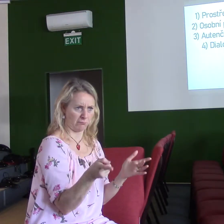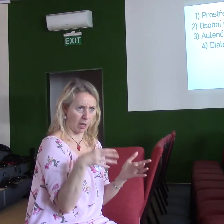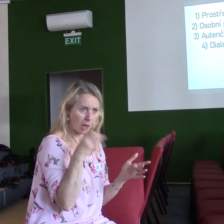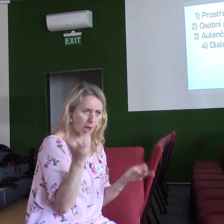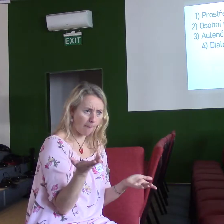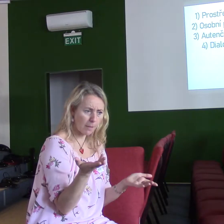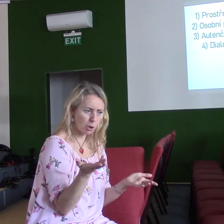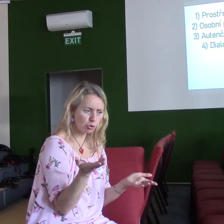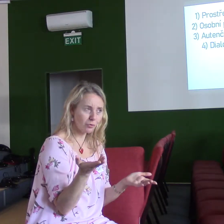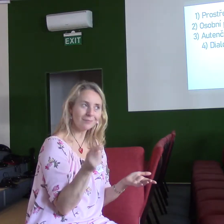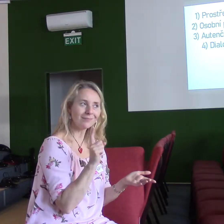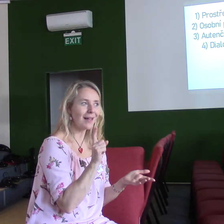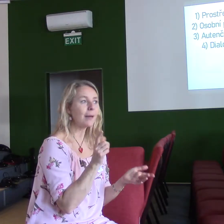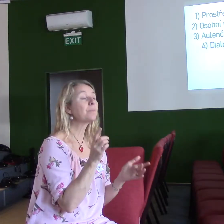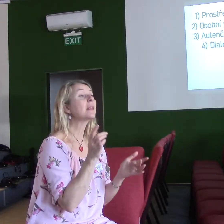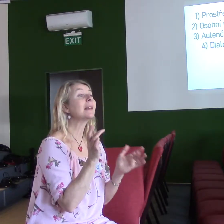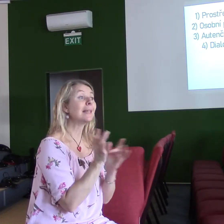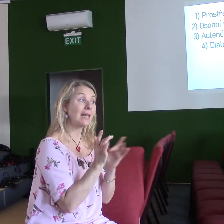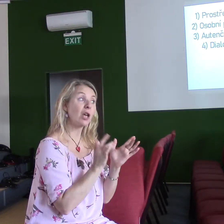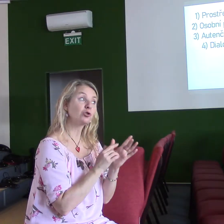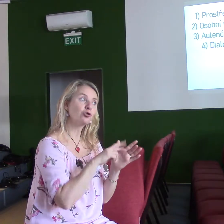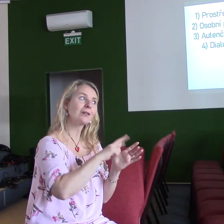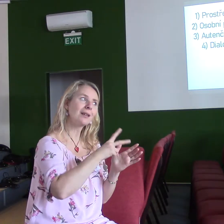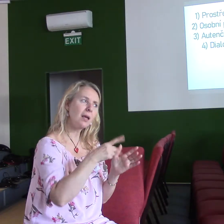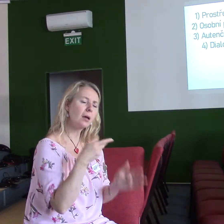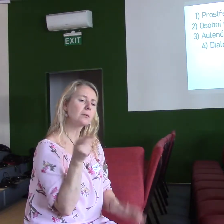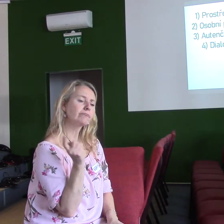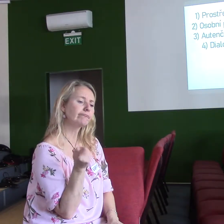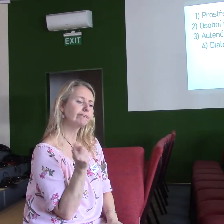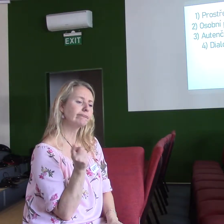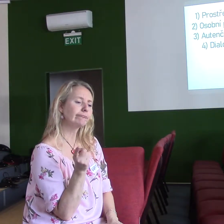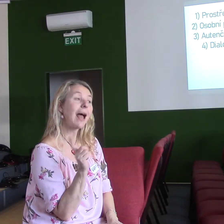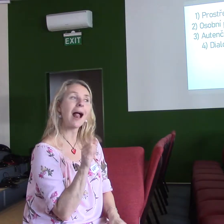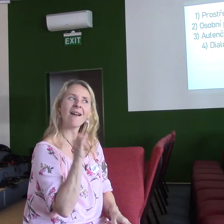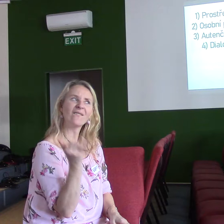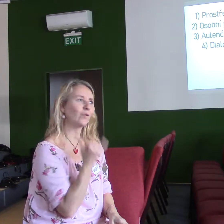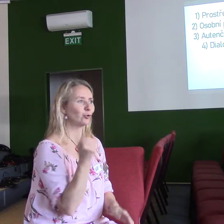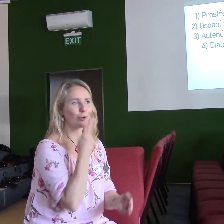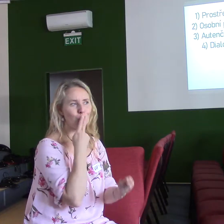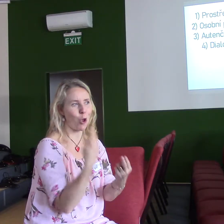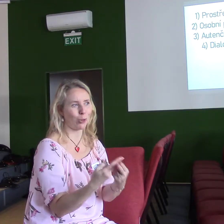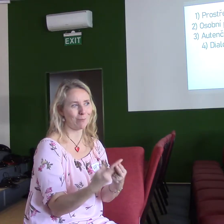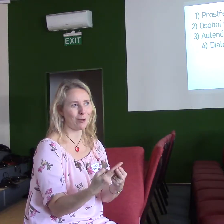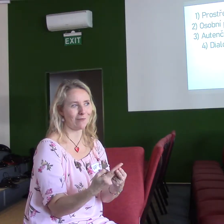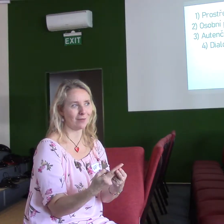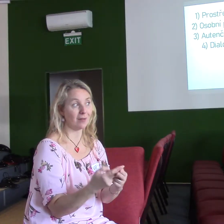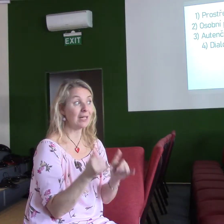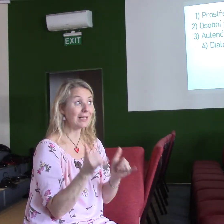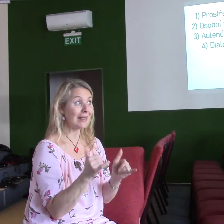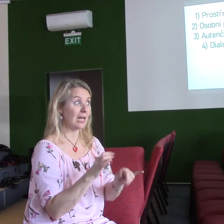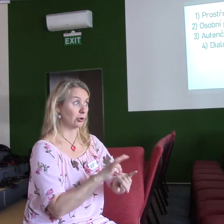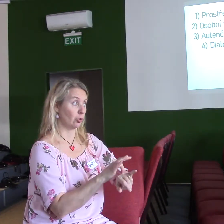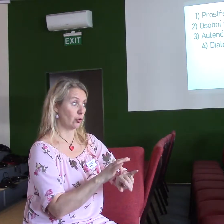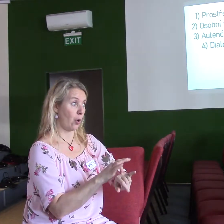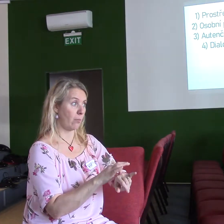odpověděl. Sice je pokárál, sice jim to někdy jako napálil, ale vždycky odpověděl. Dnešní doba totiž